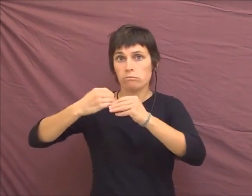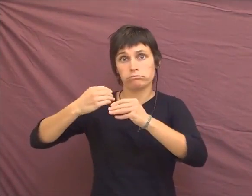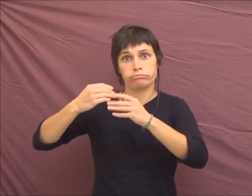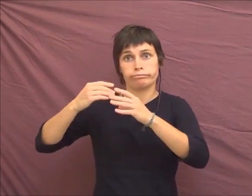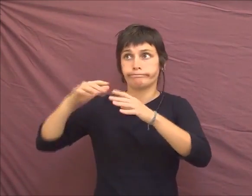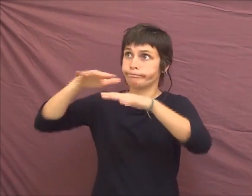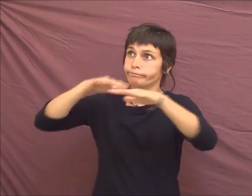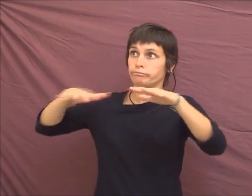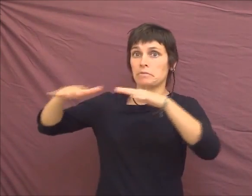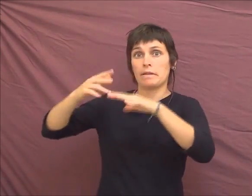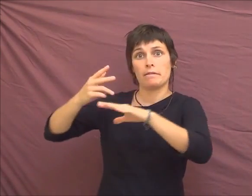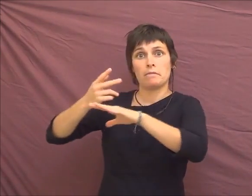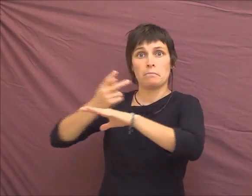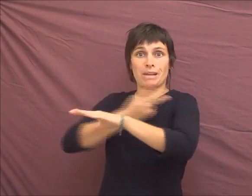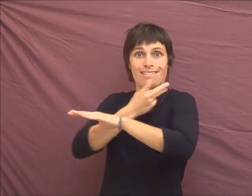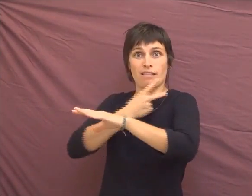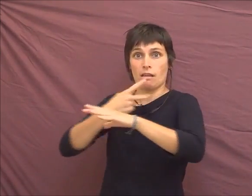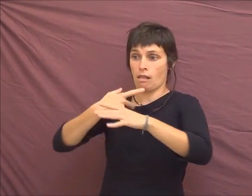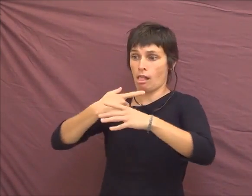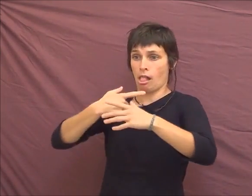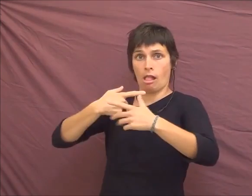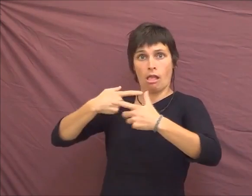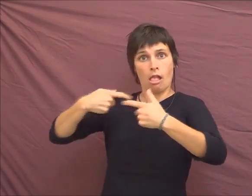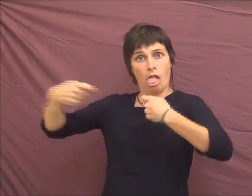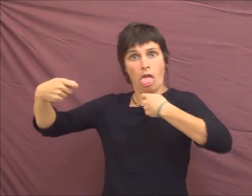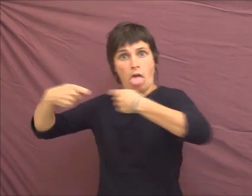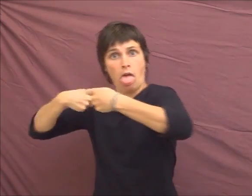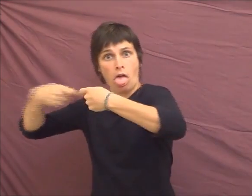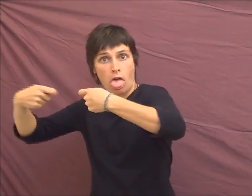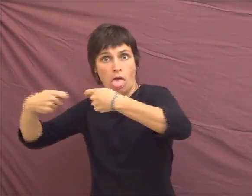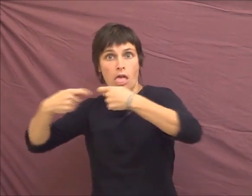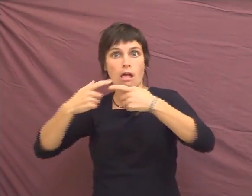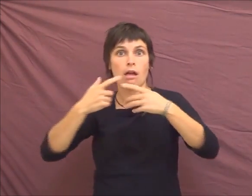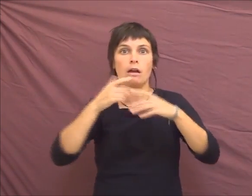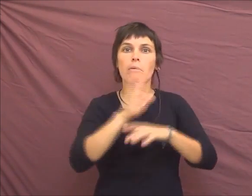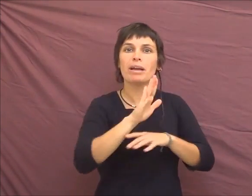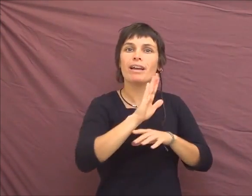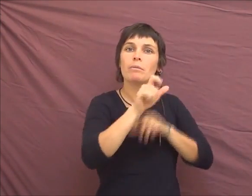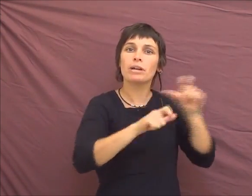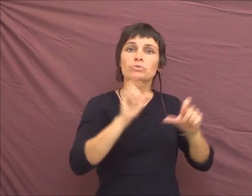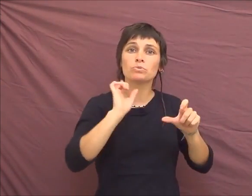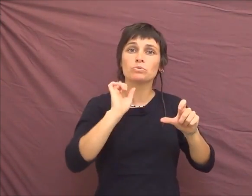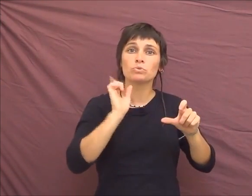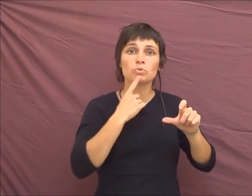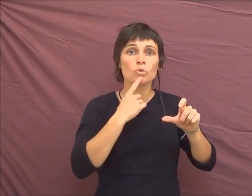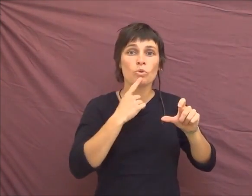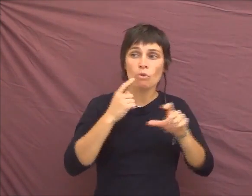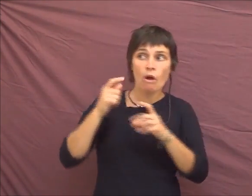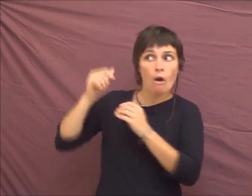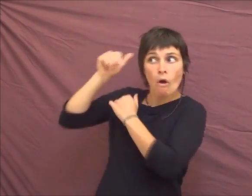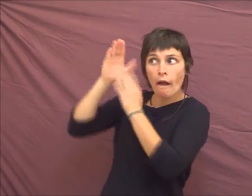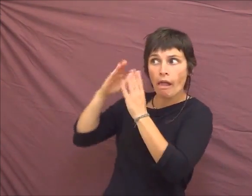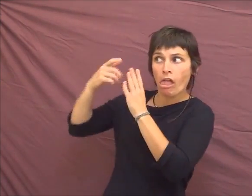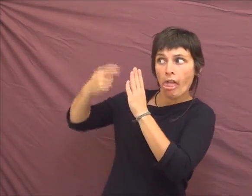monde médical, l'oreille des sourds qui est prise par le monde médical pour être réparé,